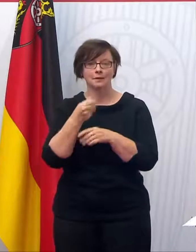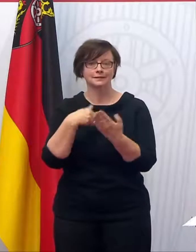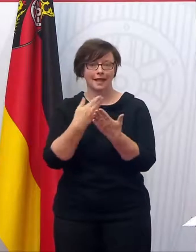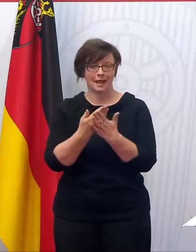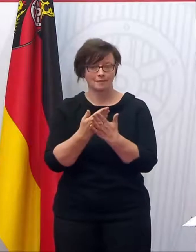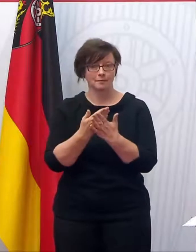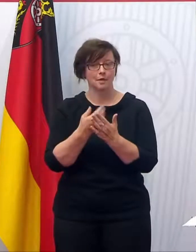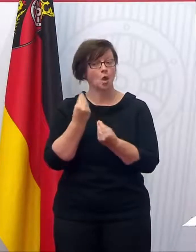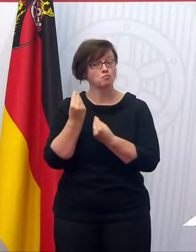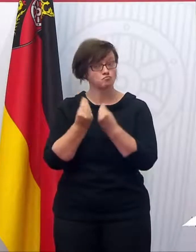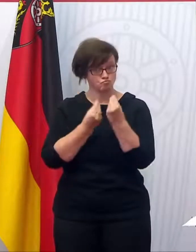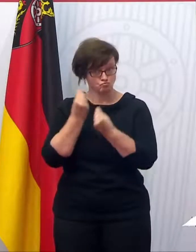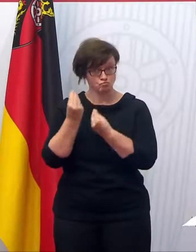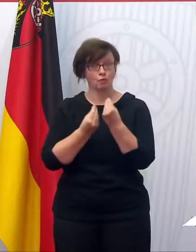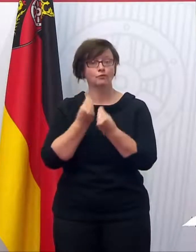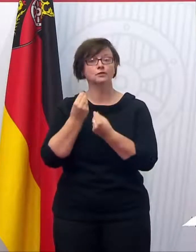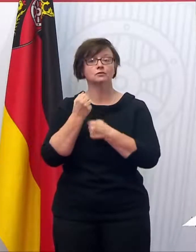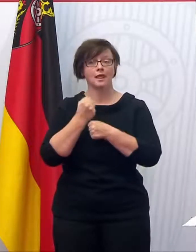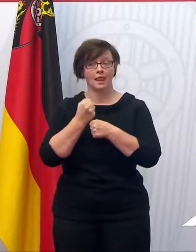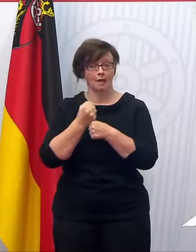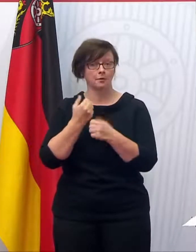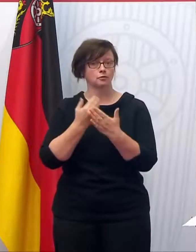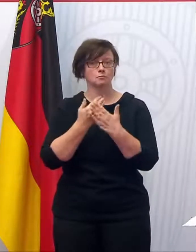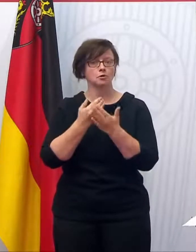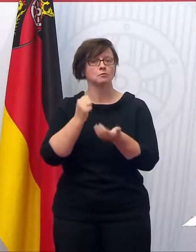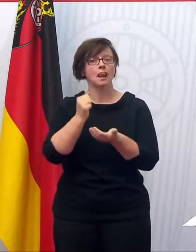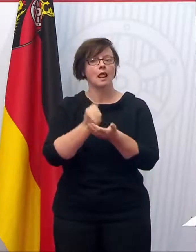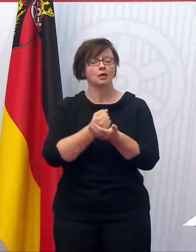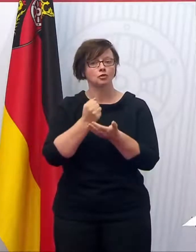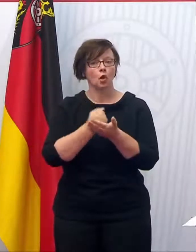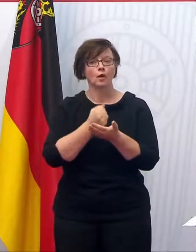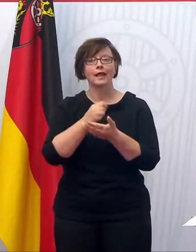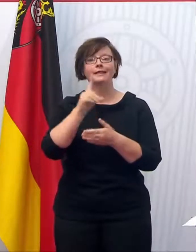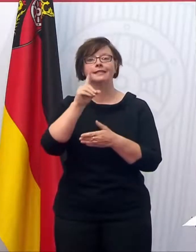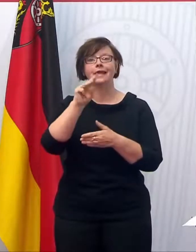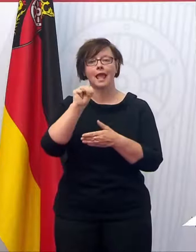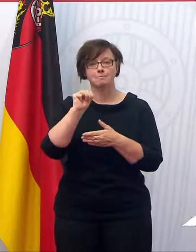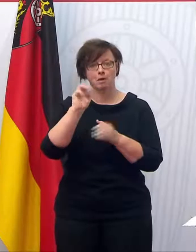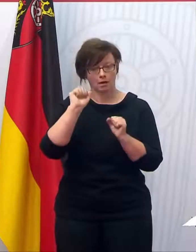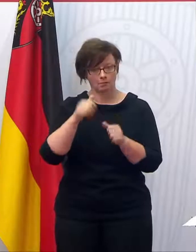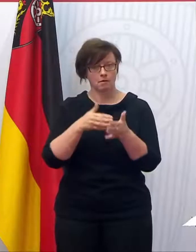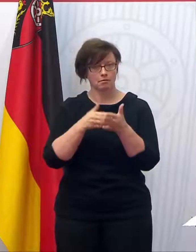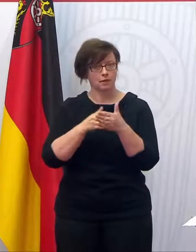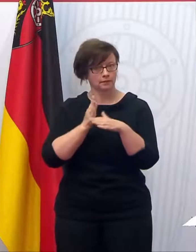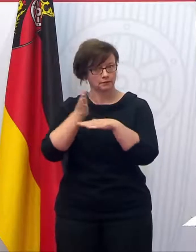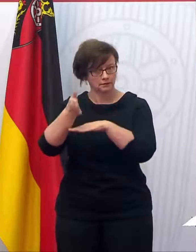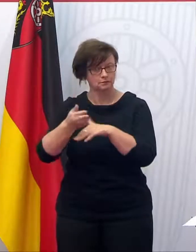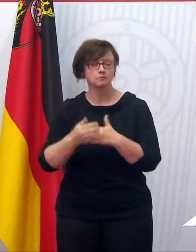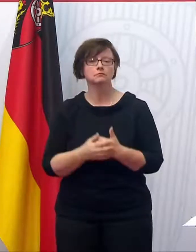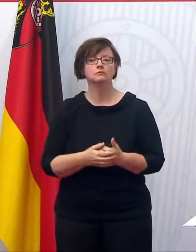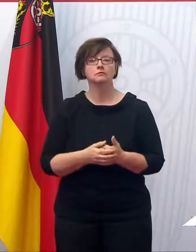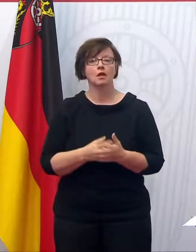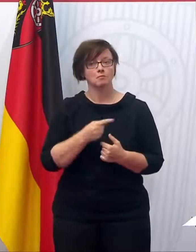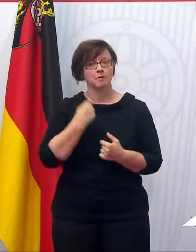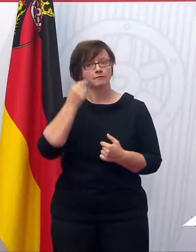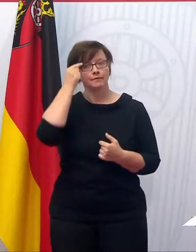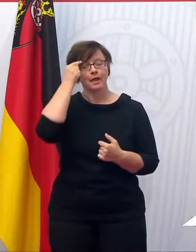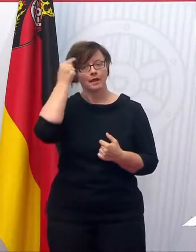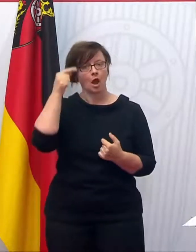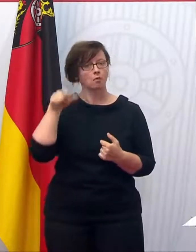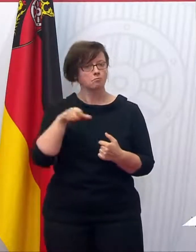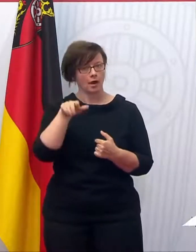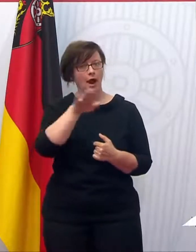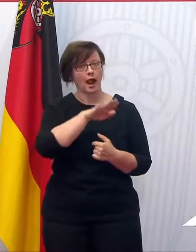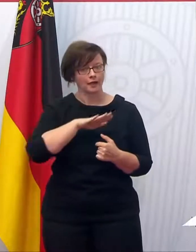dabei, die sehr professionell aufgestellt sind. Sie kennen zum Beispiel die Drogeriemarke DM, bei der man sich testen lassen kann. Wir glauben also in